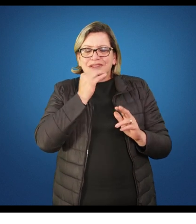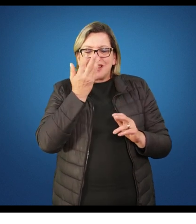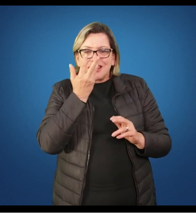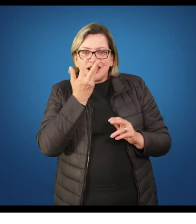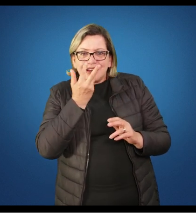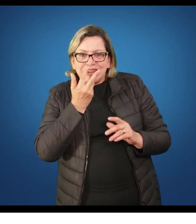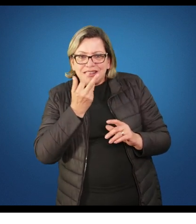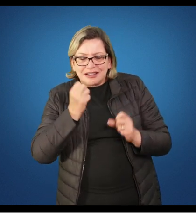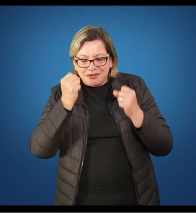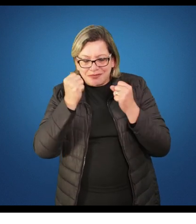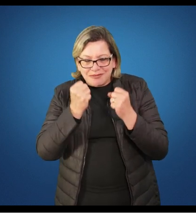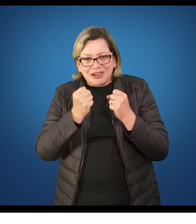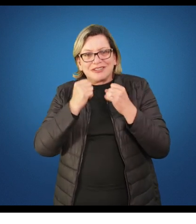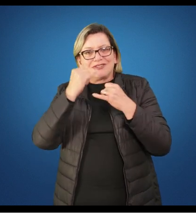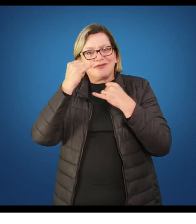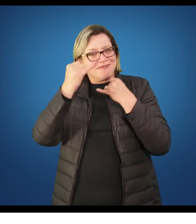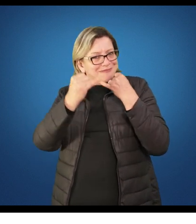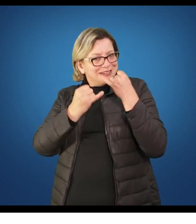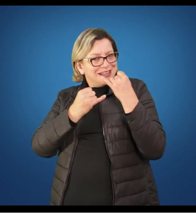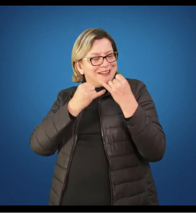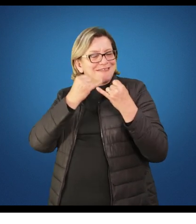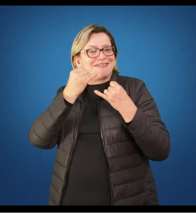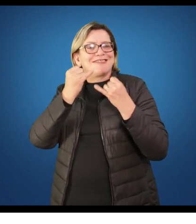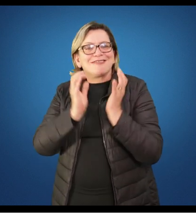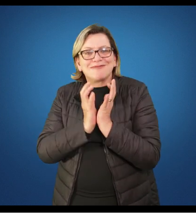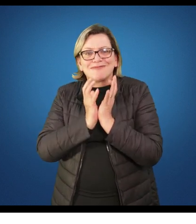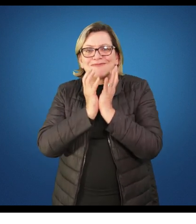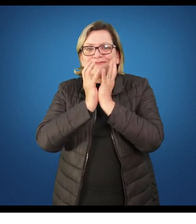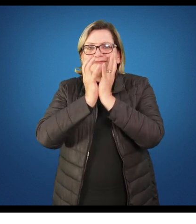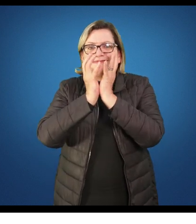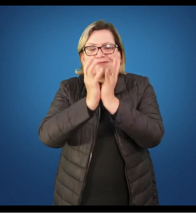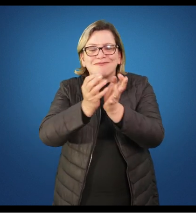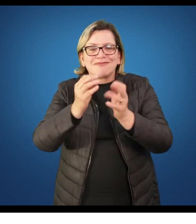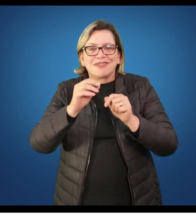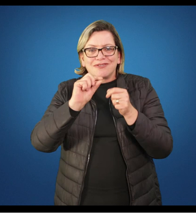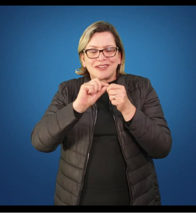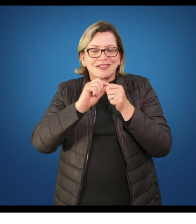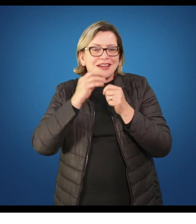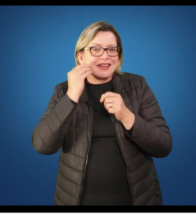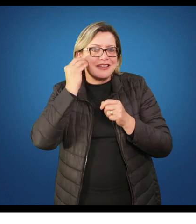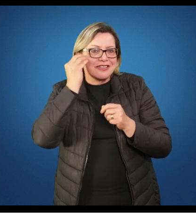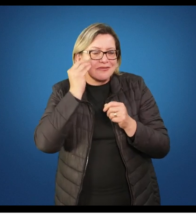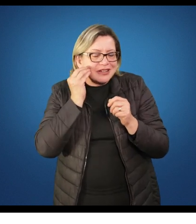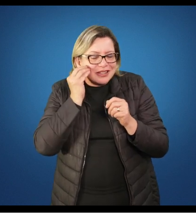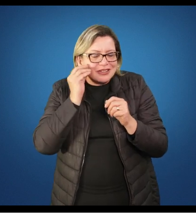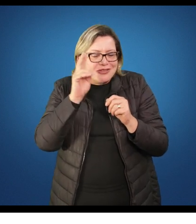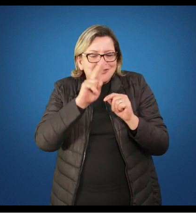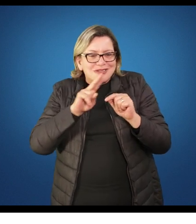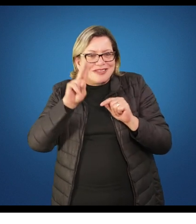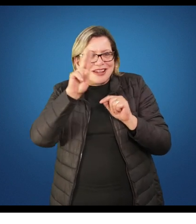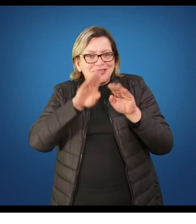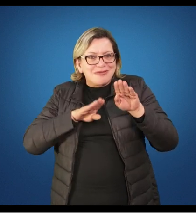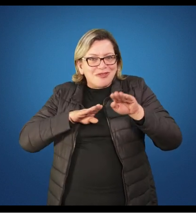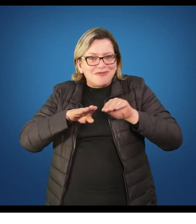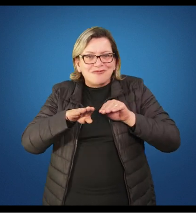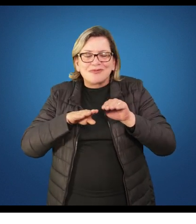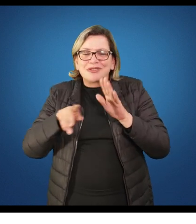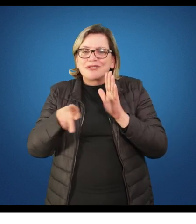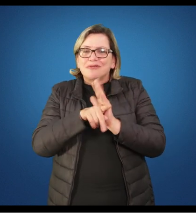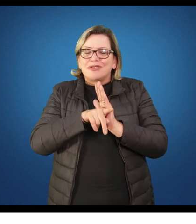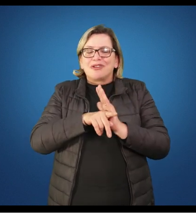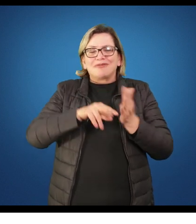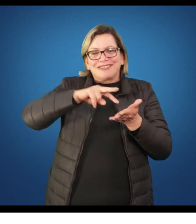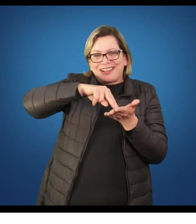jogar determinados jogos, participar de algumas brincadeiras, vivenciar alguns movimentos característicos da ginástica ou da